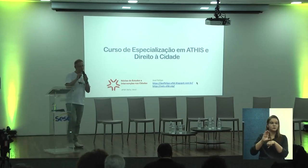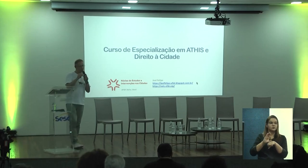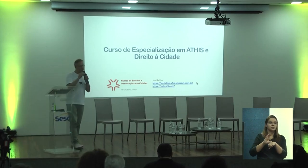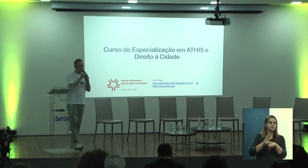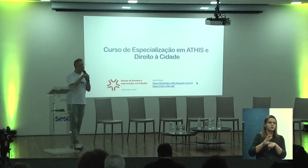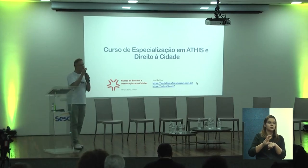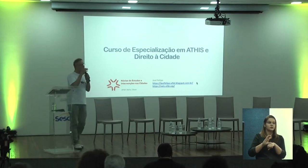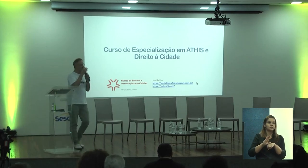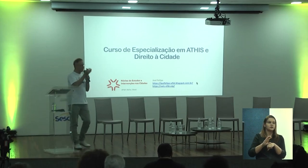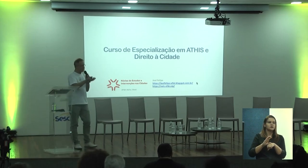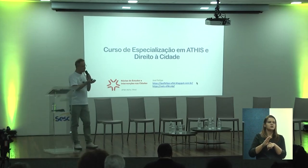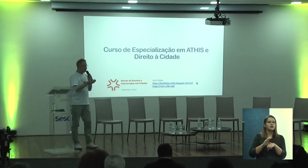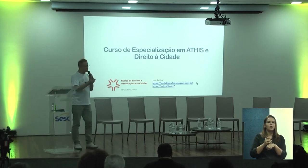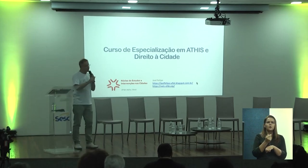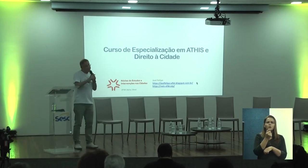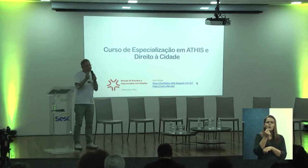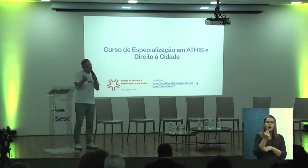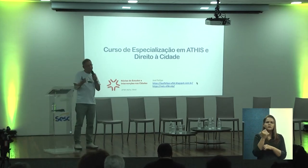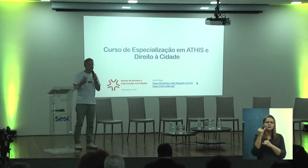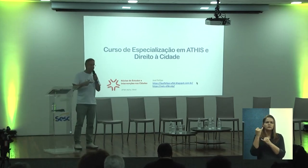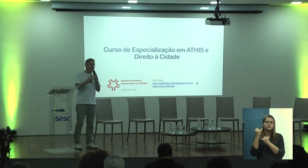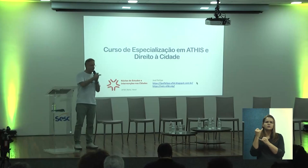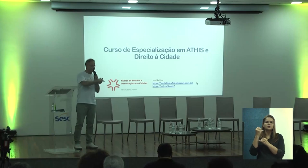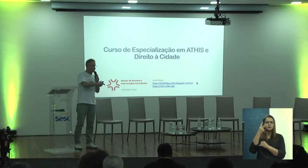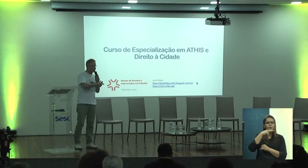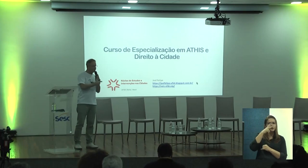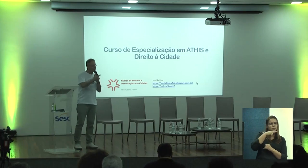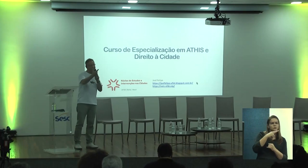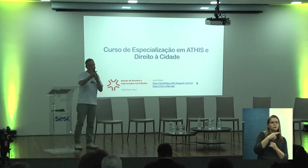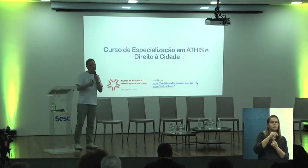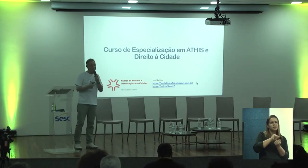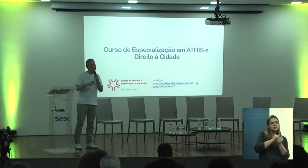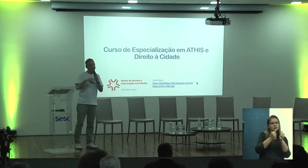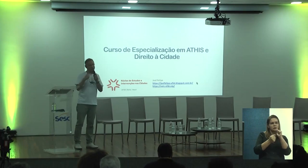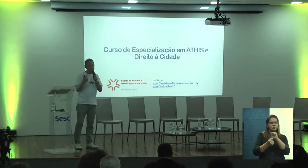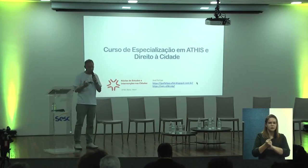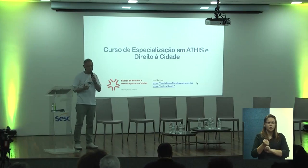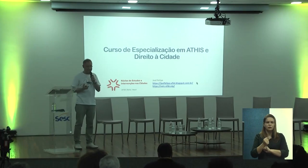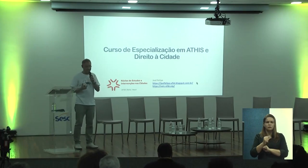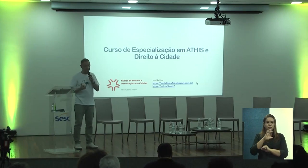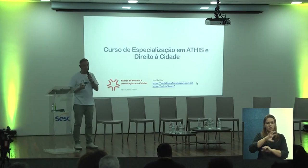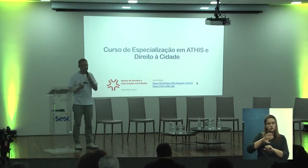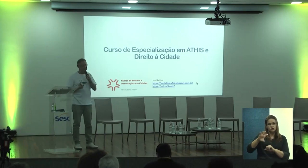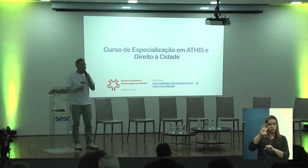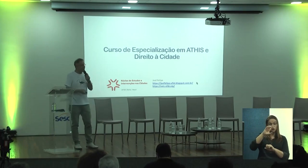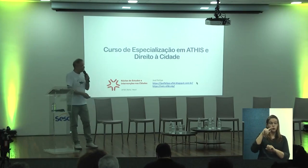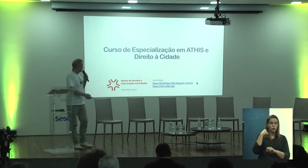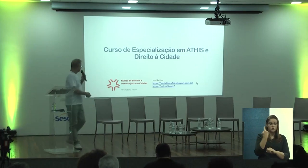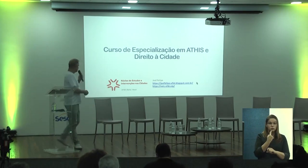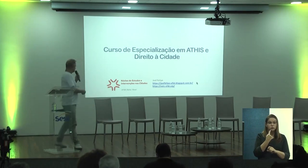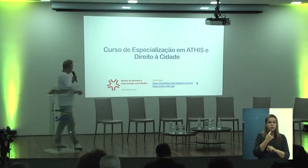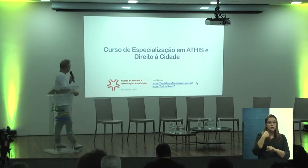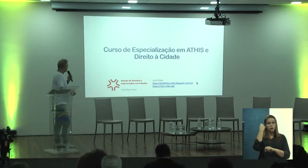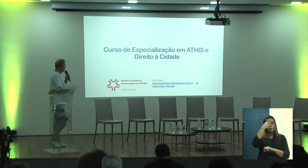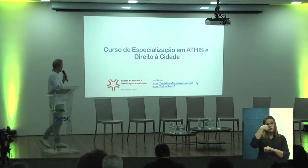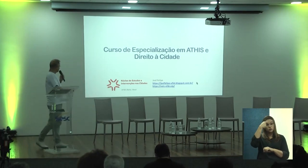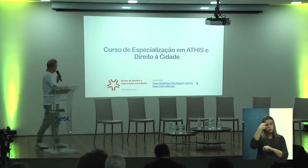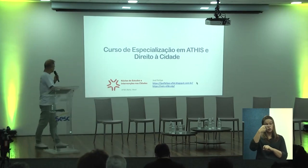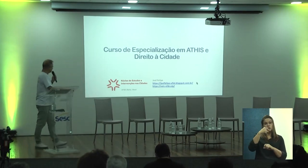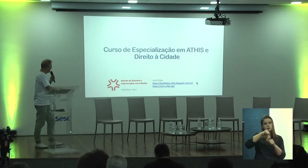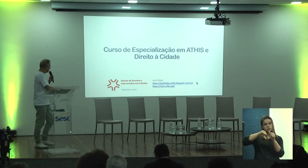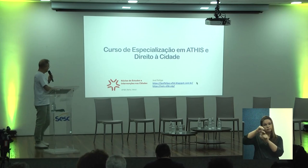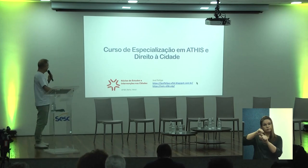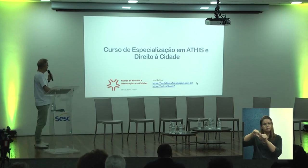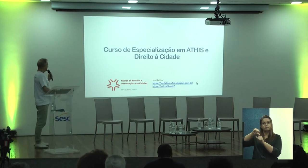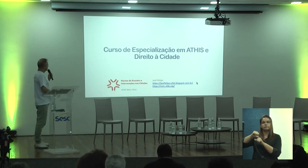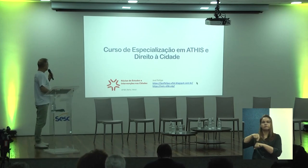muito... São quase os mesmos, só adaptados à nossa região e à nossa carga horária que a gente muda lá. Mas eu precisava falar para